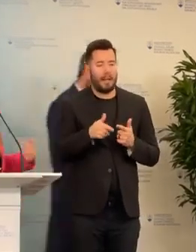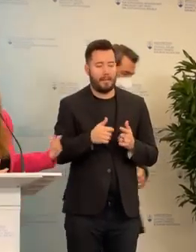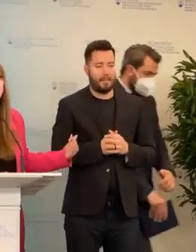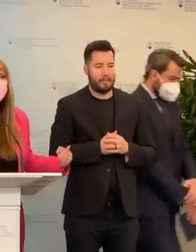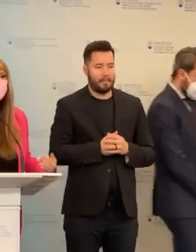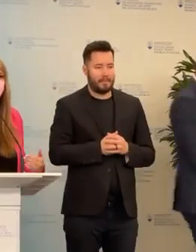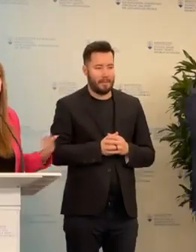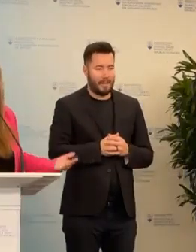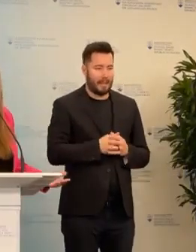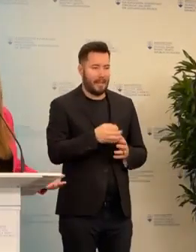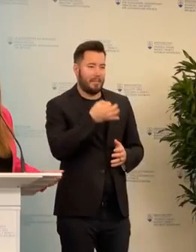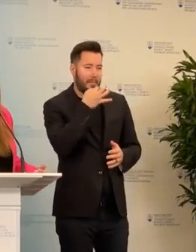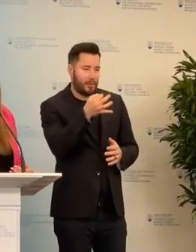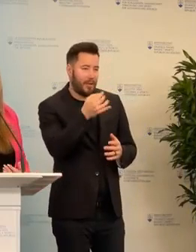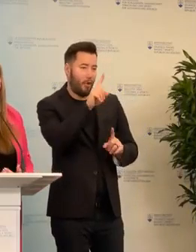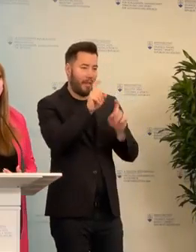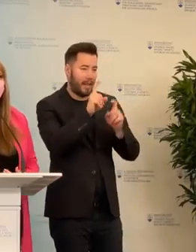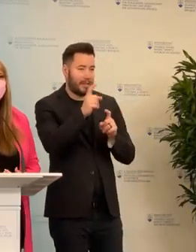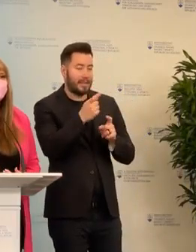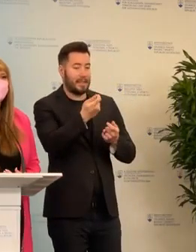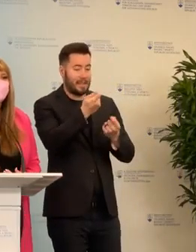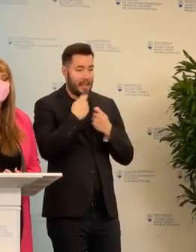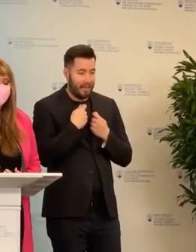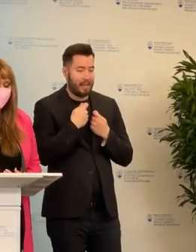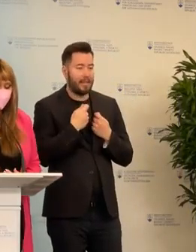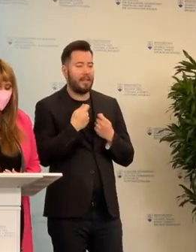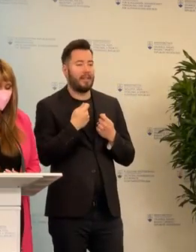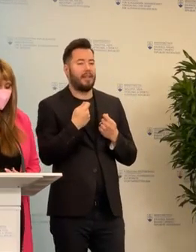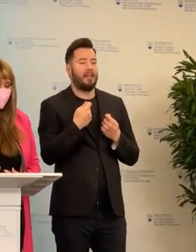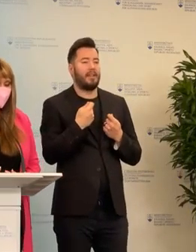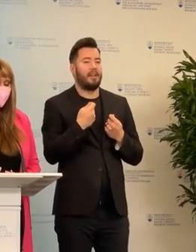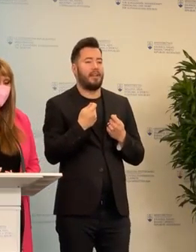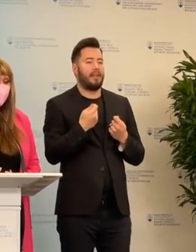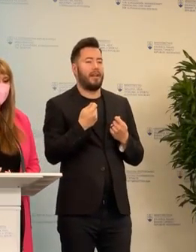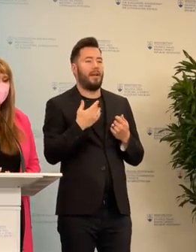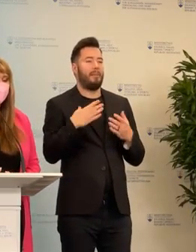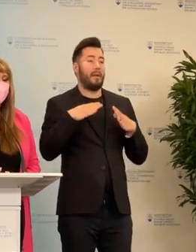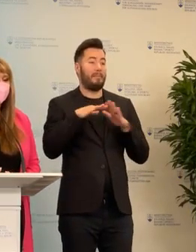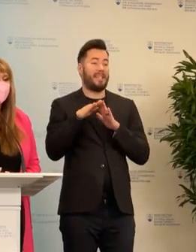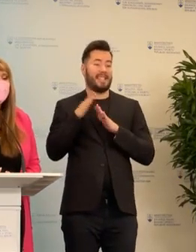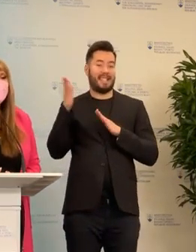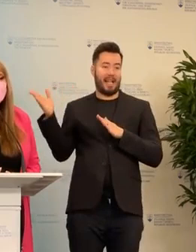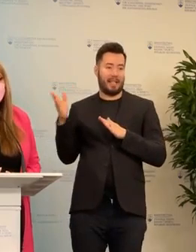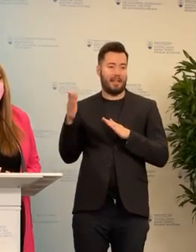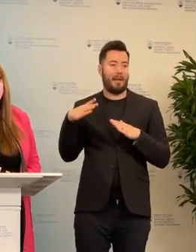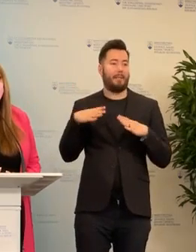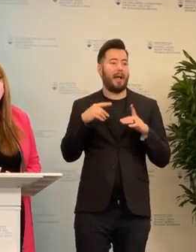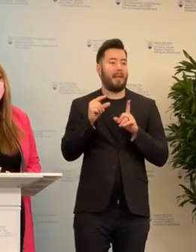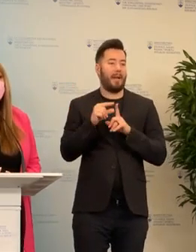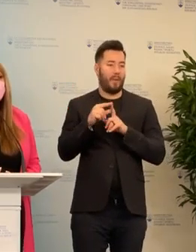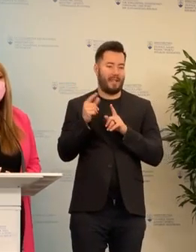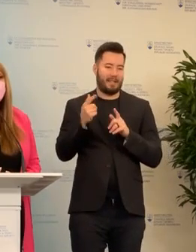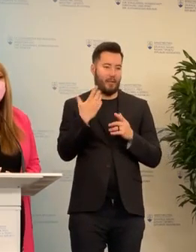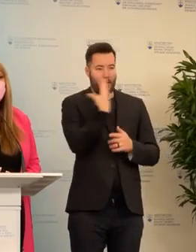My tu máme takú paralel, lebo toto sú presne to otázky, pre ktoré tu stal pán minister s pánom štátnym Pavlisom. Ja iba